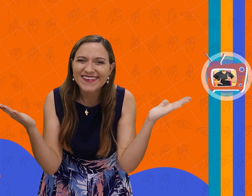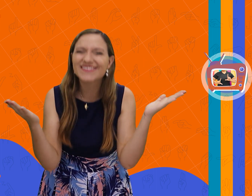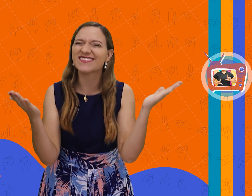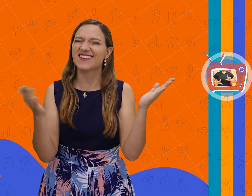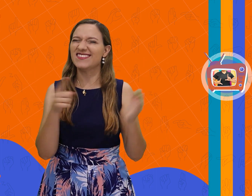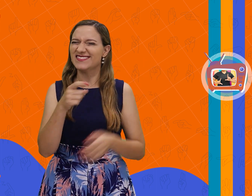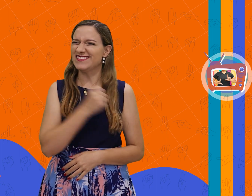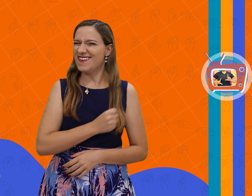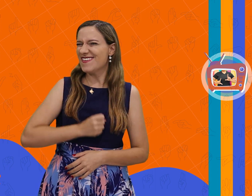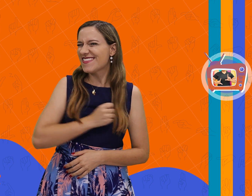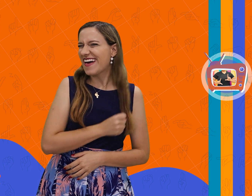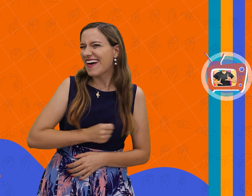Sentiram nossa falta?